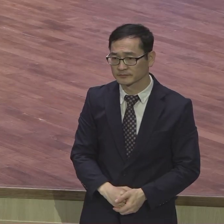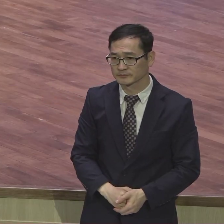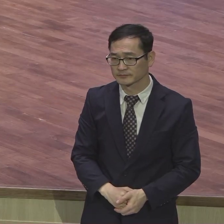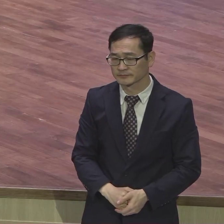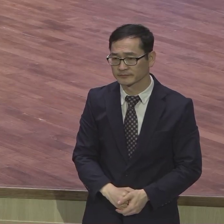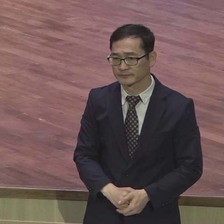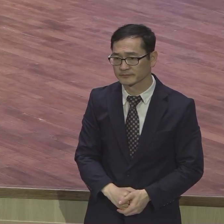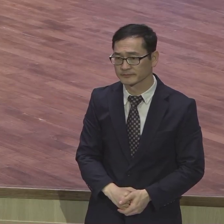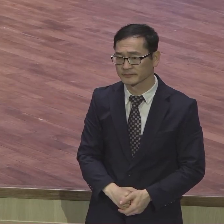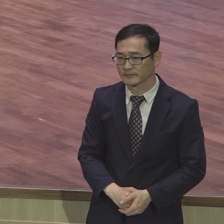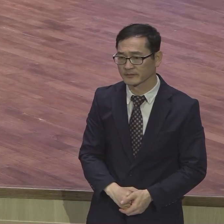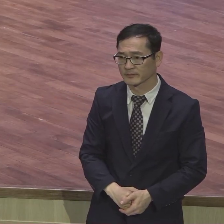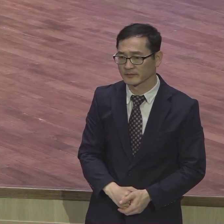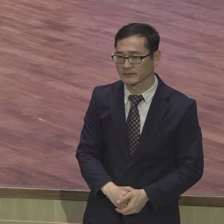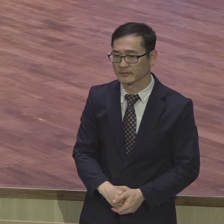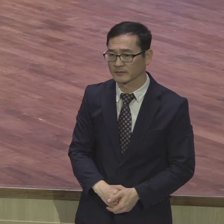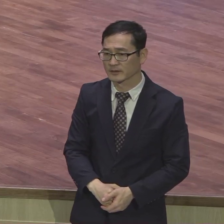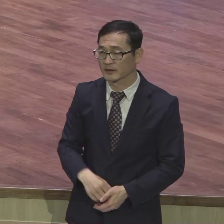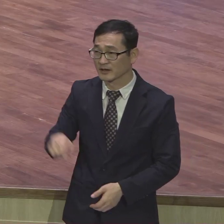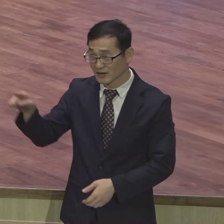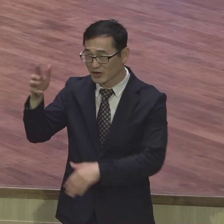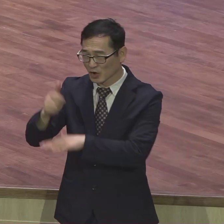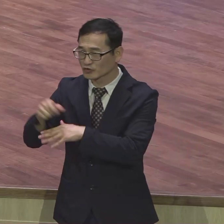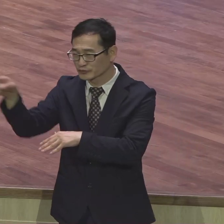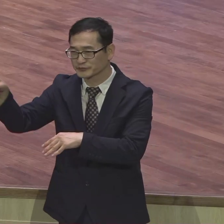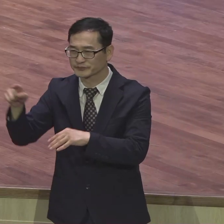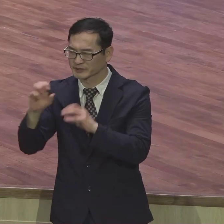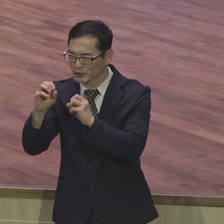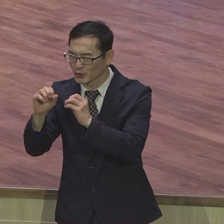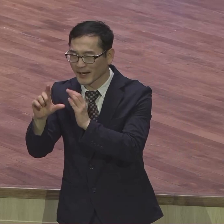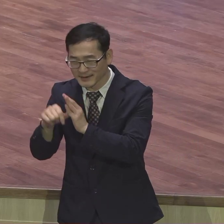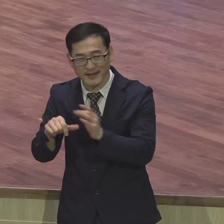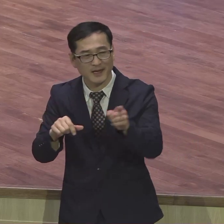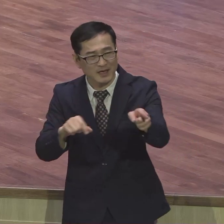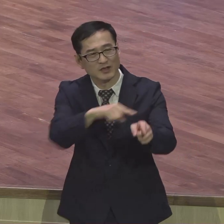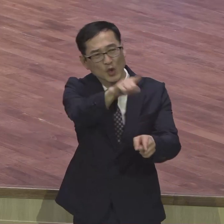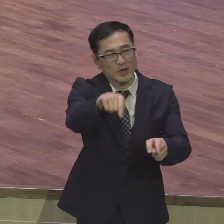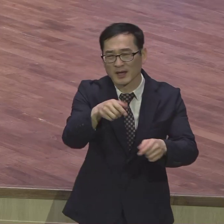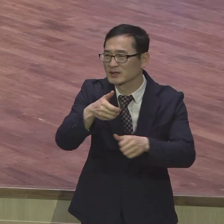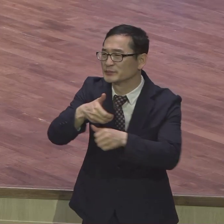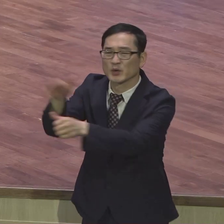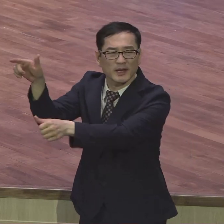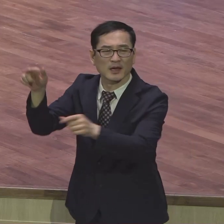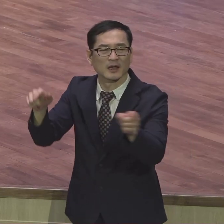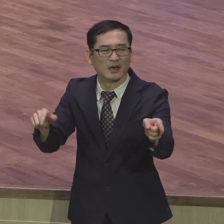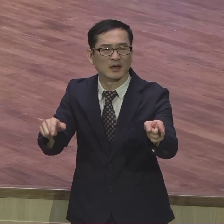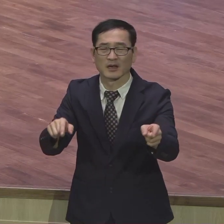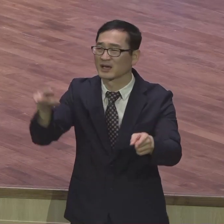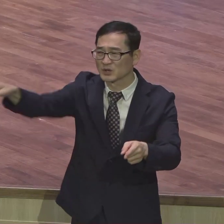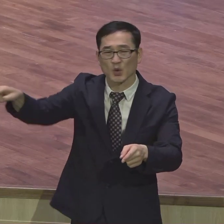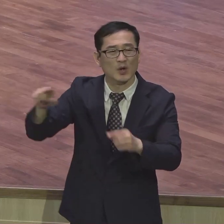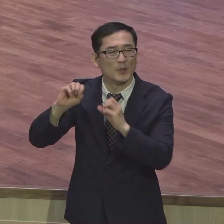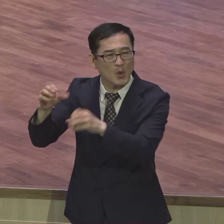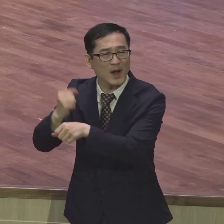후에 서바니아로 가는데 너희가 그리를 좀 보내주기를 바람이라 그랬어요 좀 보내줘달라 이 뭡니까